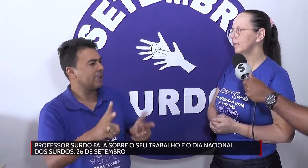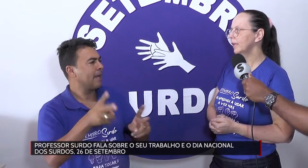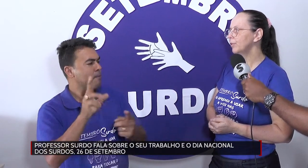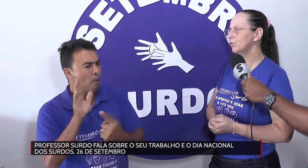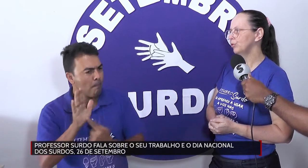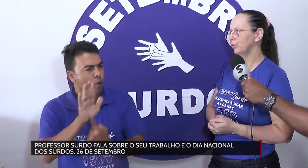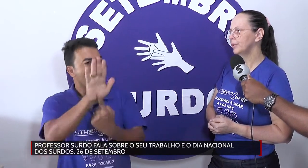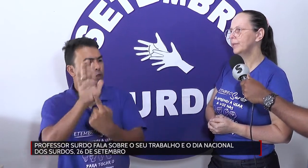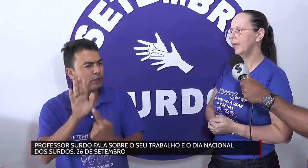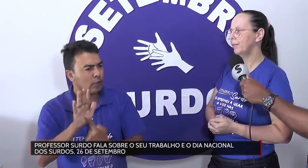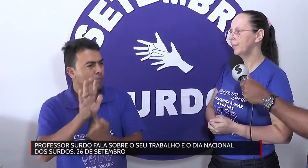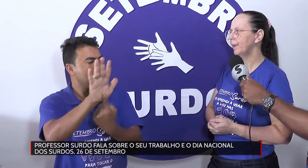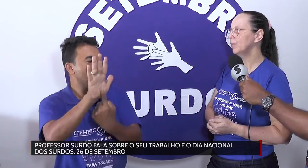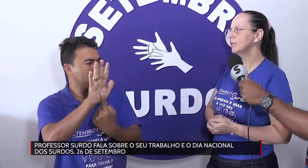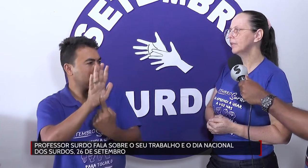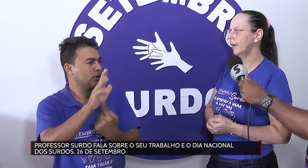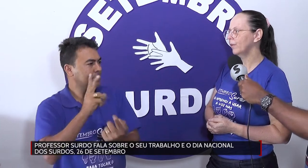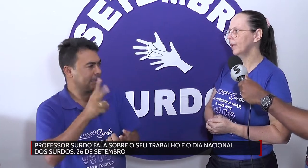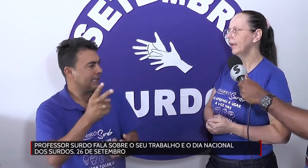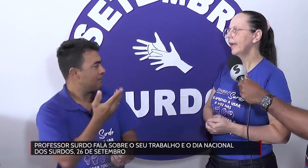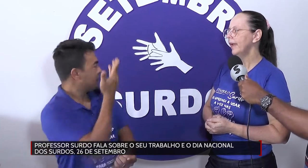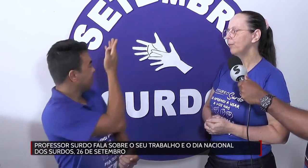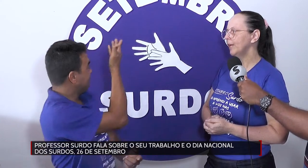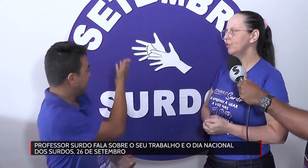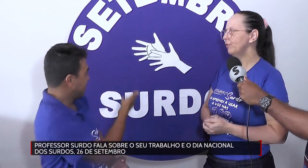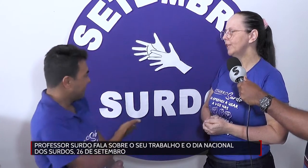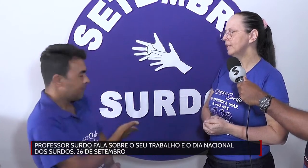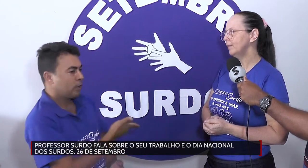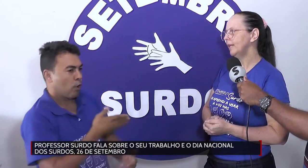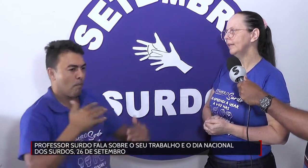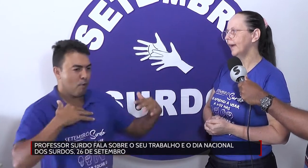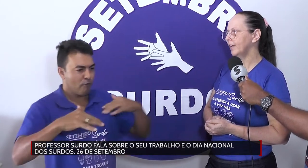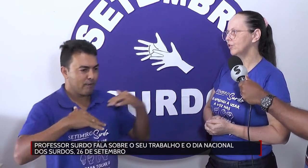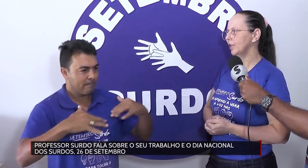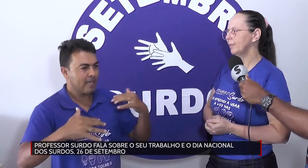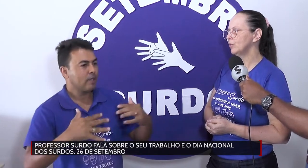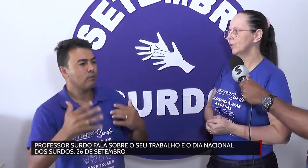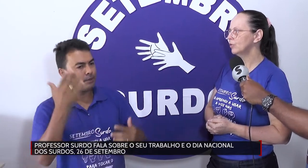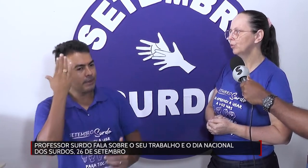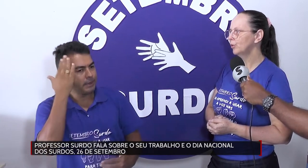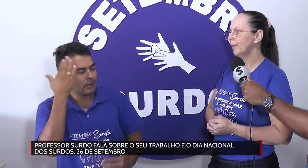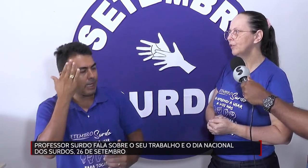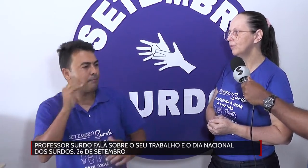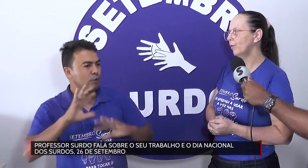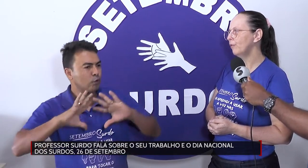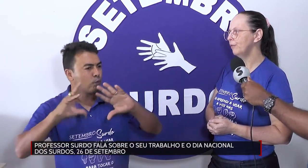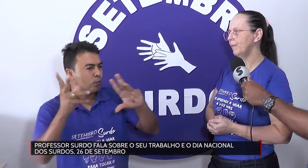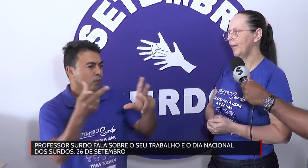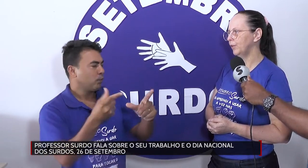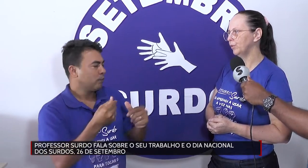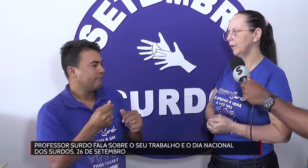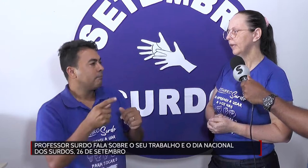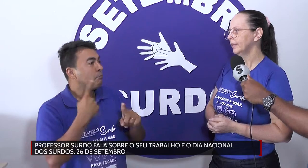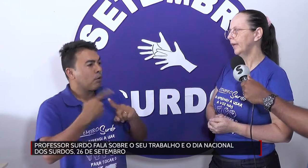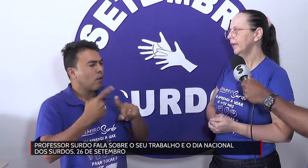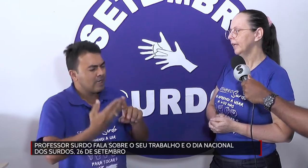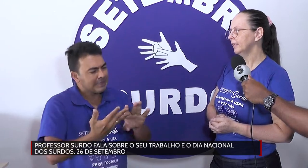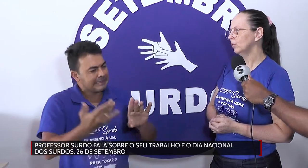setembro surdo, sempre, para mostrar o quê? É o mês de visibilidade da pessoa surda, o mês de movimento. Então,